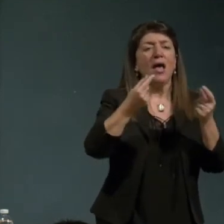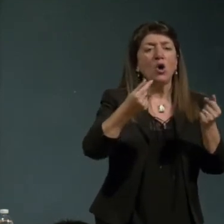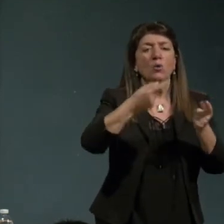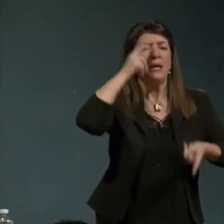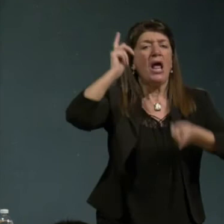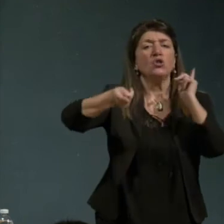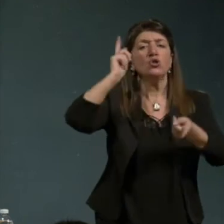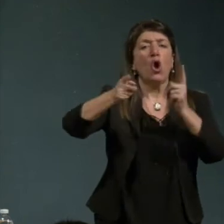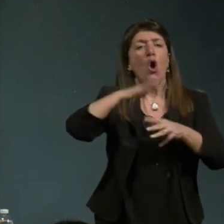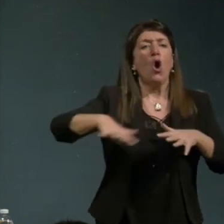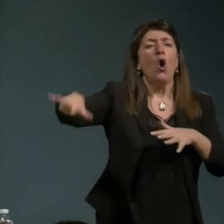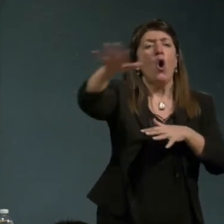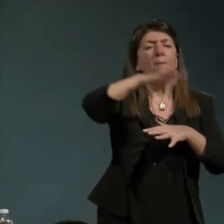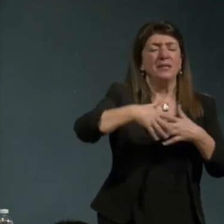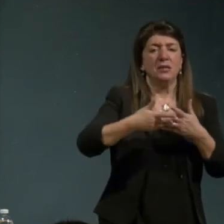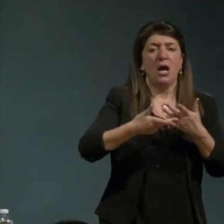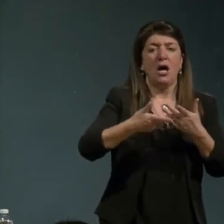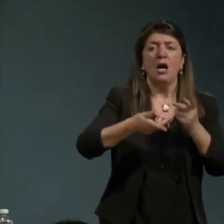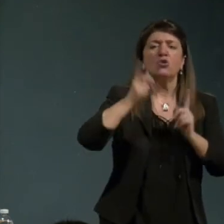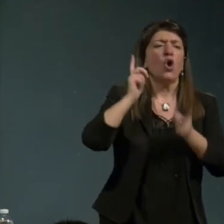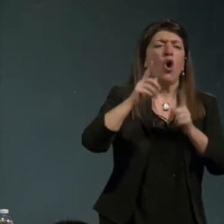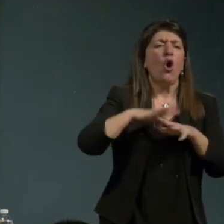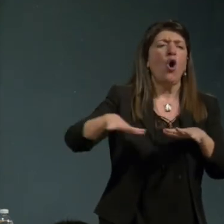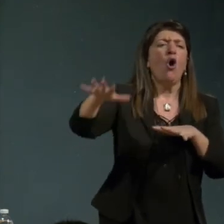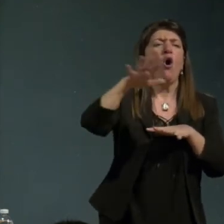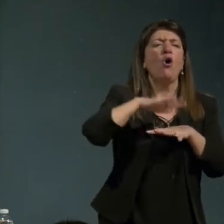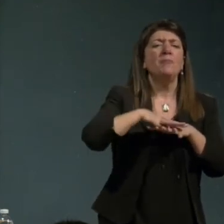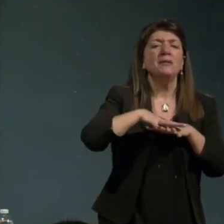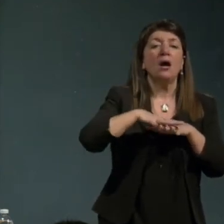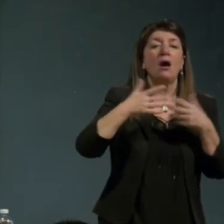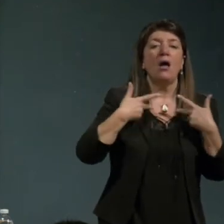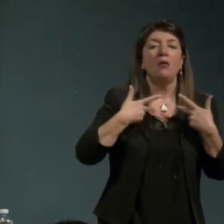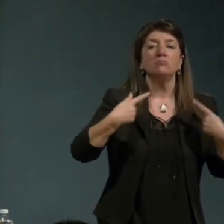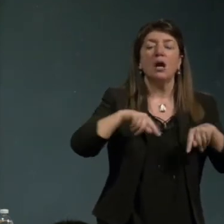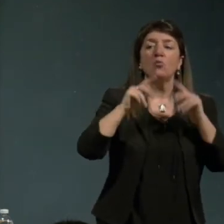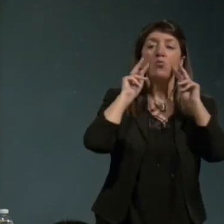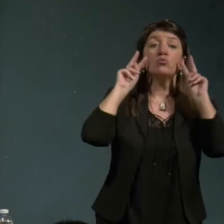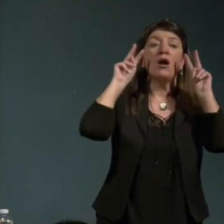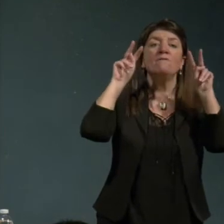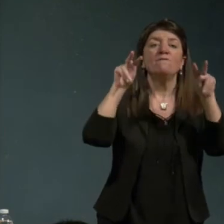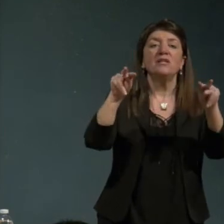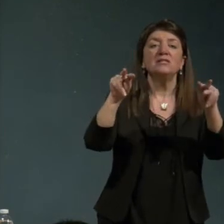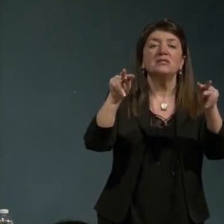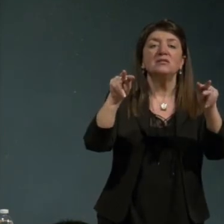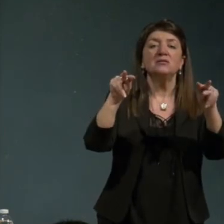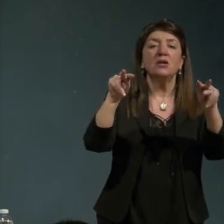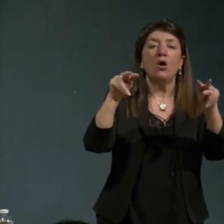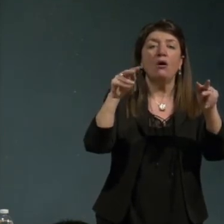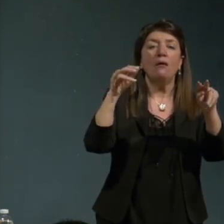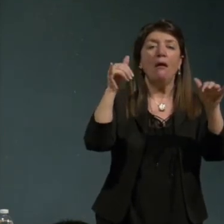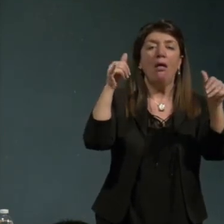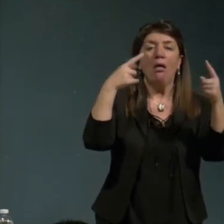squelettica è una visione disincarnata